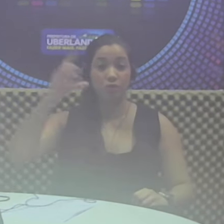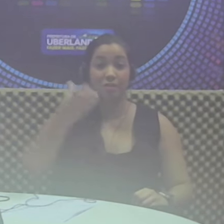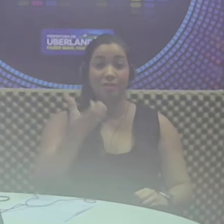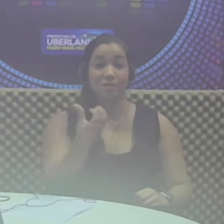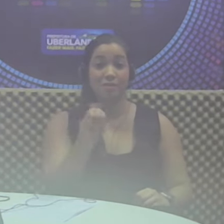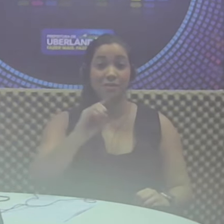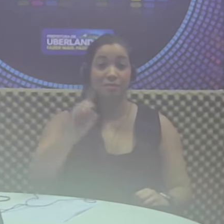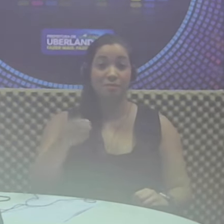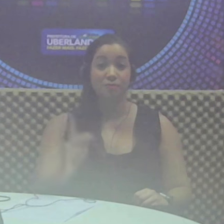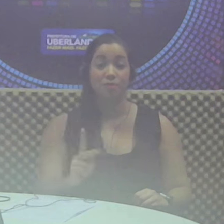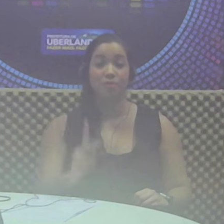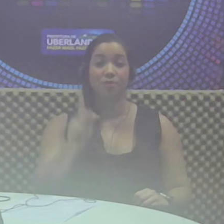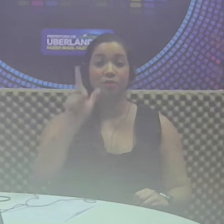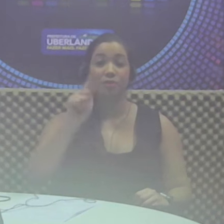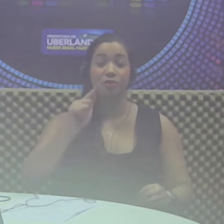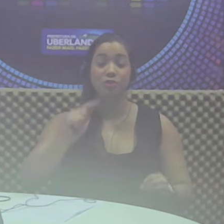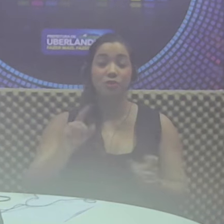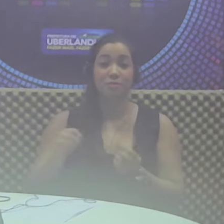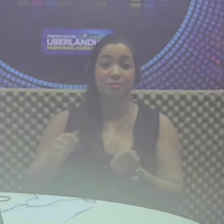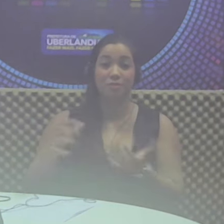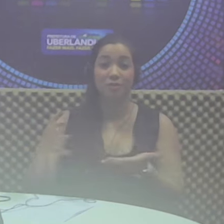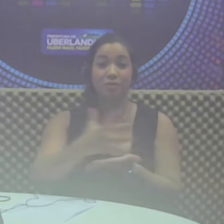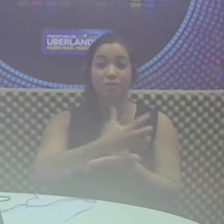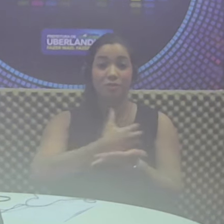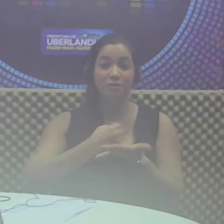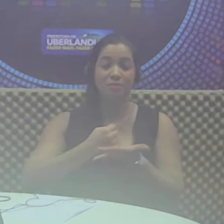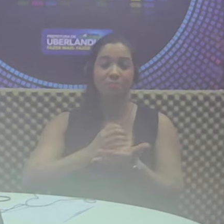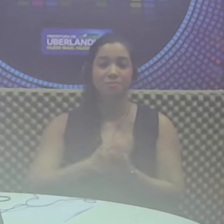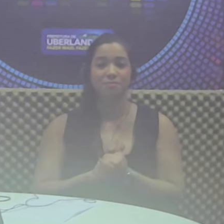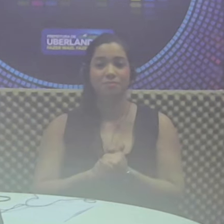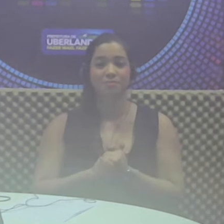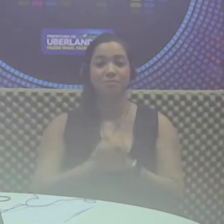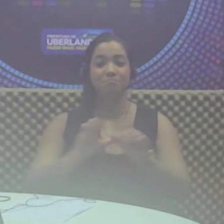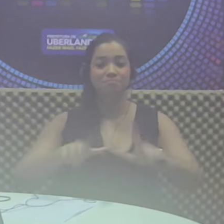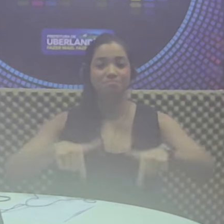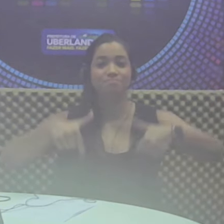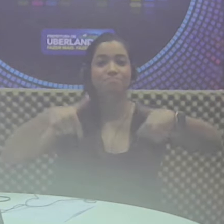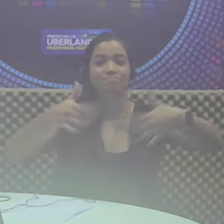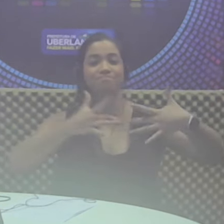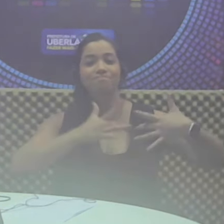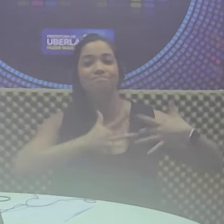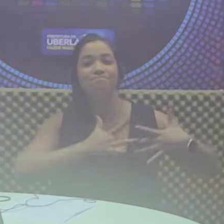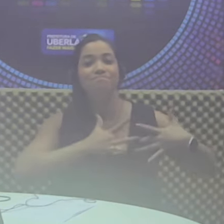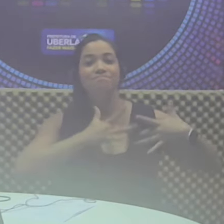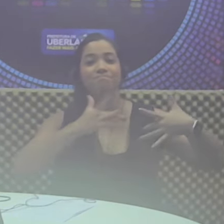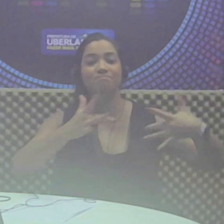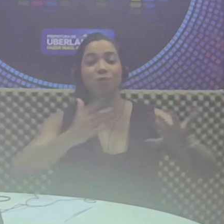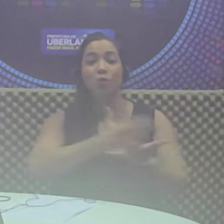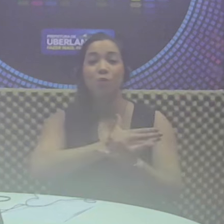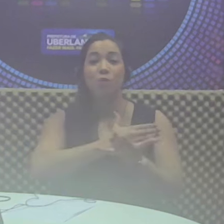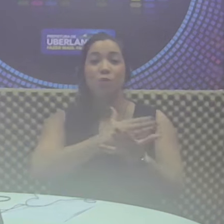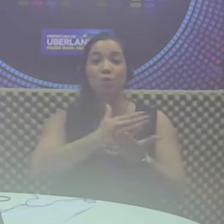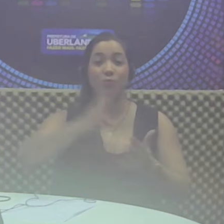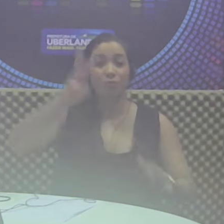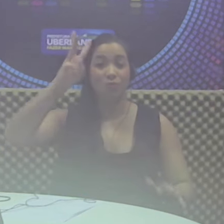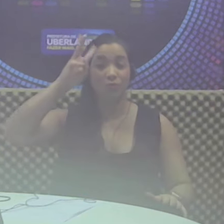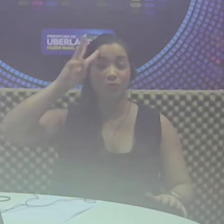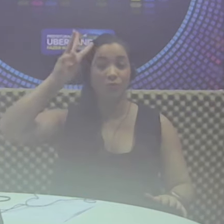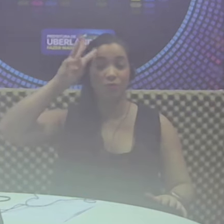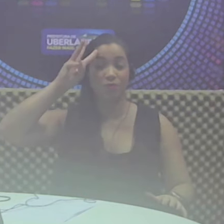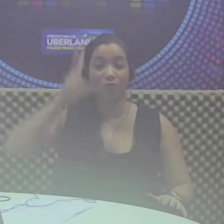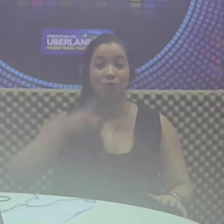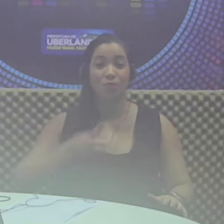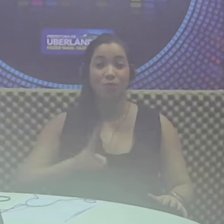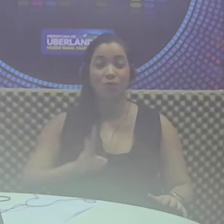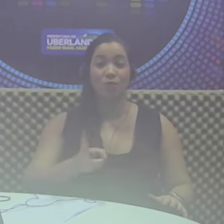toneladas de donativos foram arrecadadas. A ação de solidariedade começou na última terça e segue